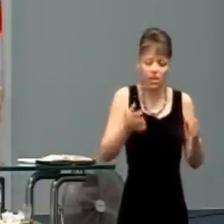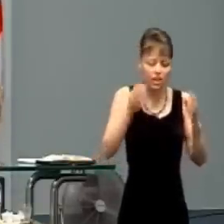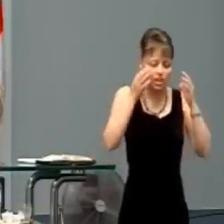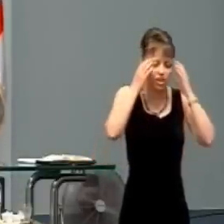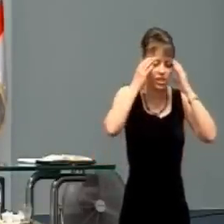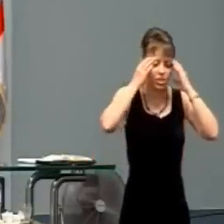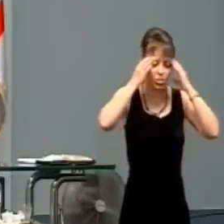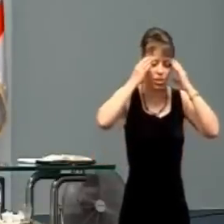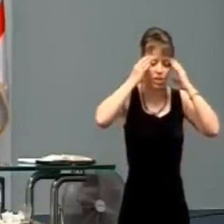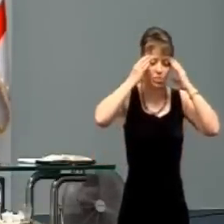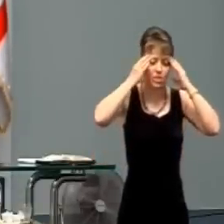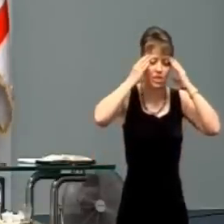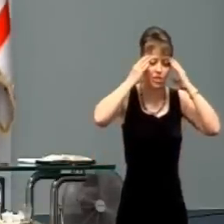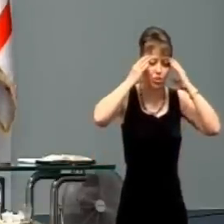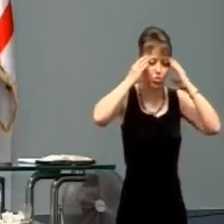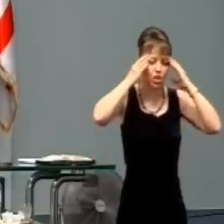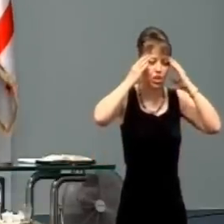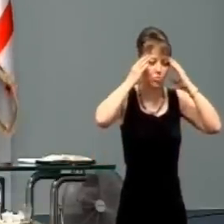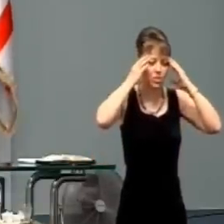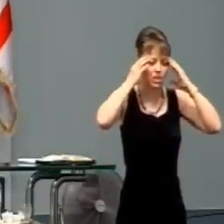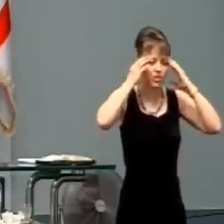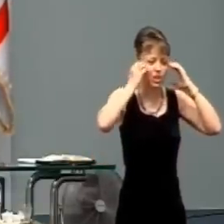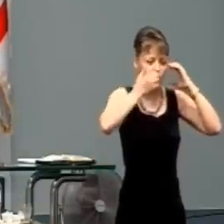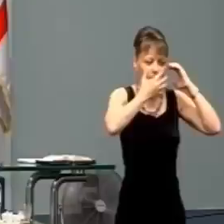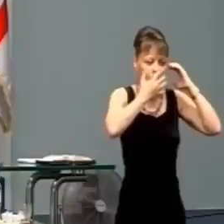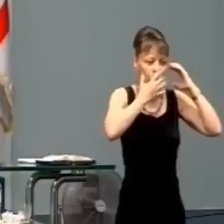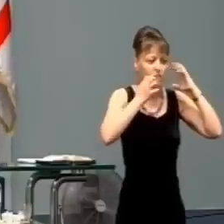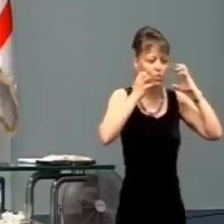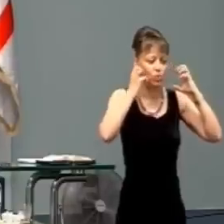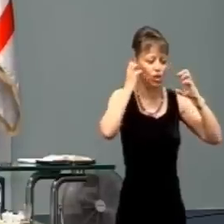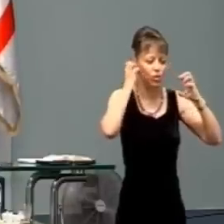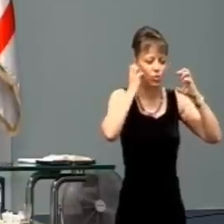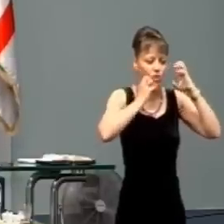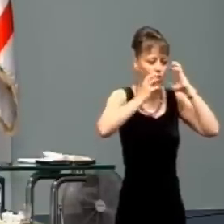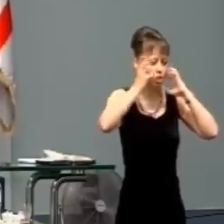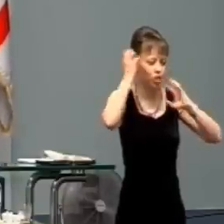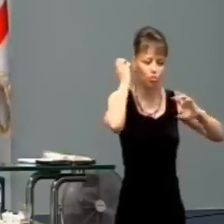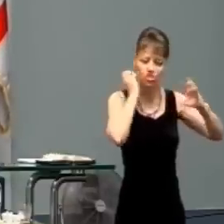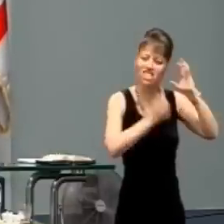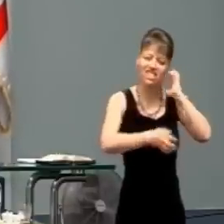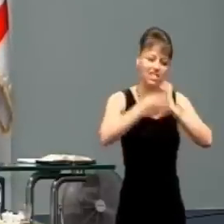A okamžite vidíte tvár svojej céry, ako je rozrezaná na kúsky.